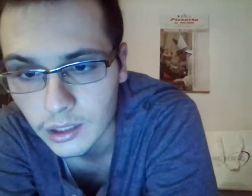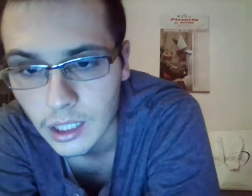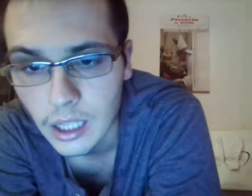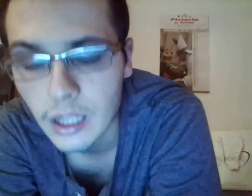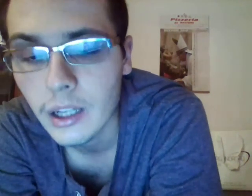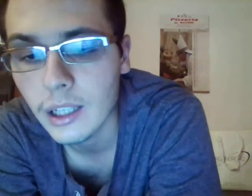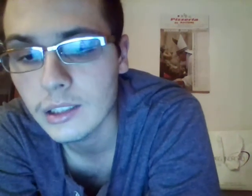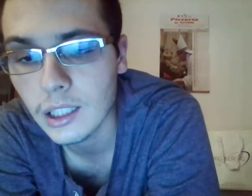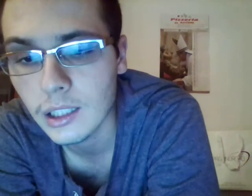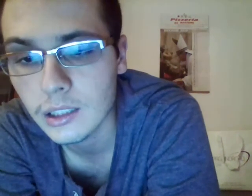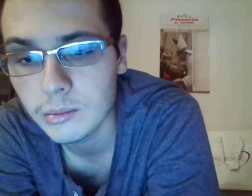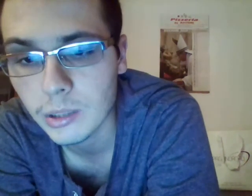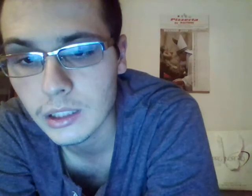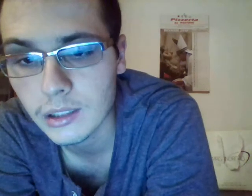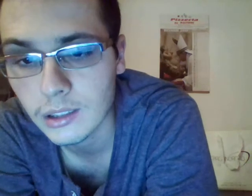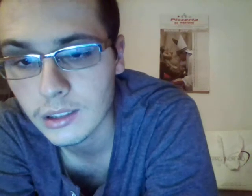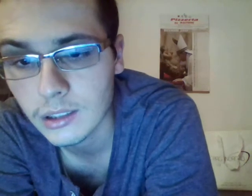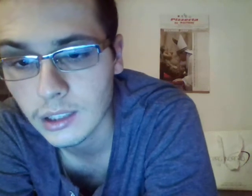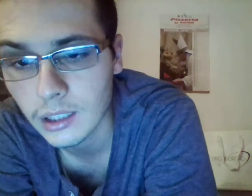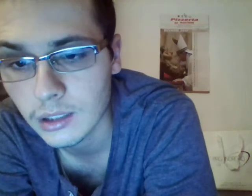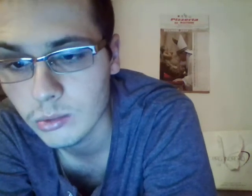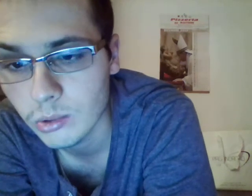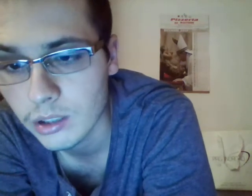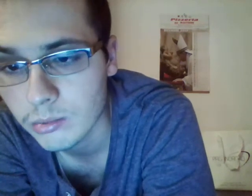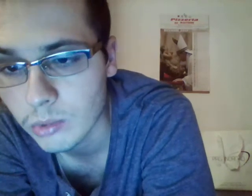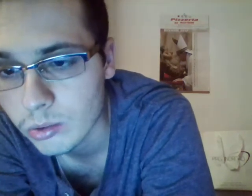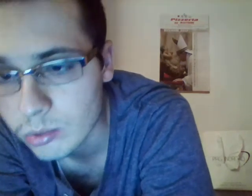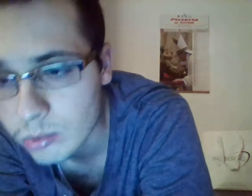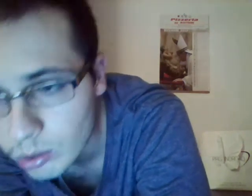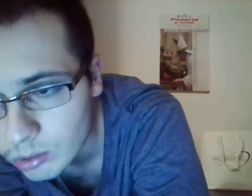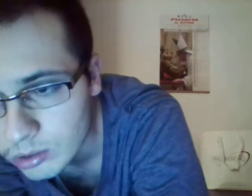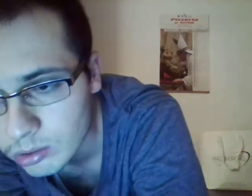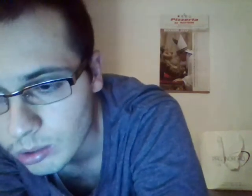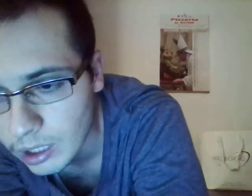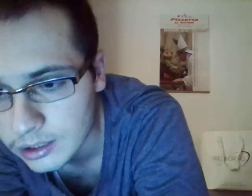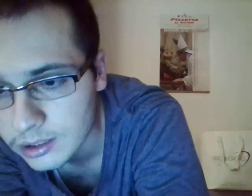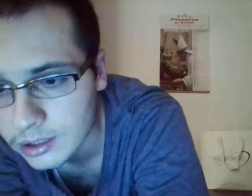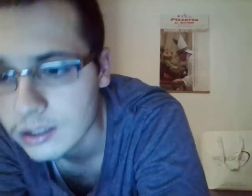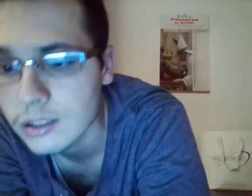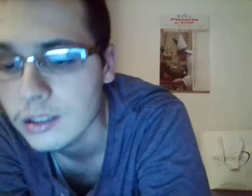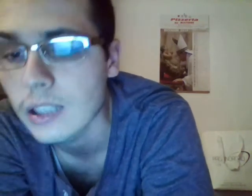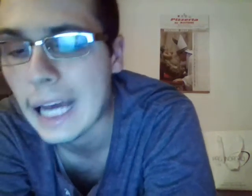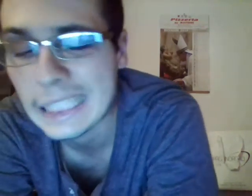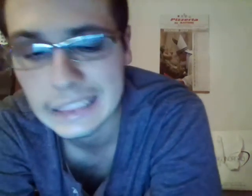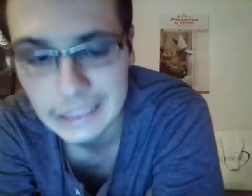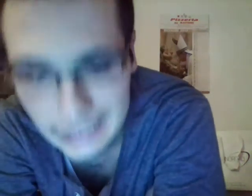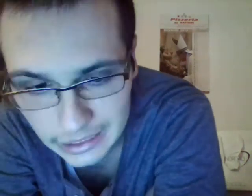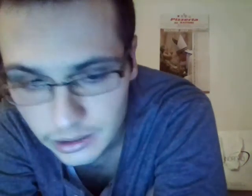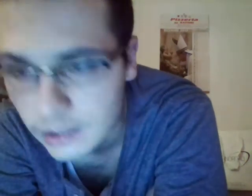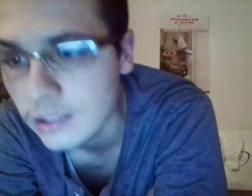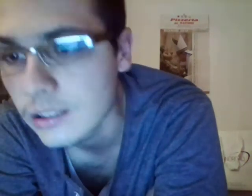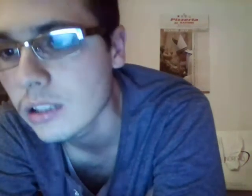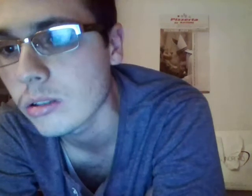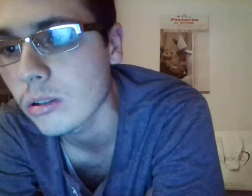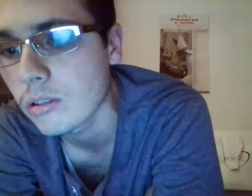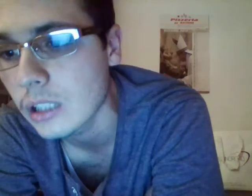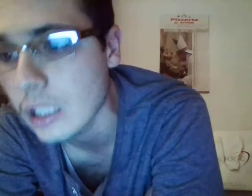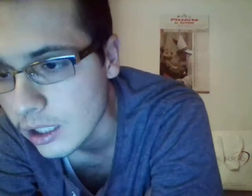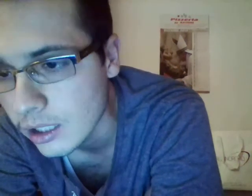e nella ripresa 62esimo con assist di sottile